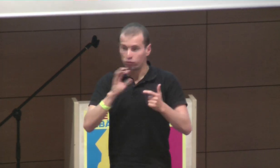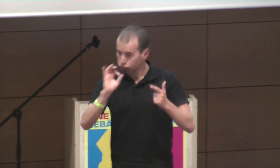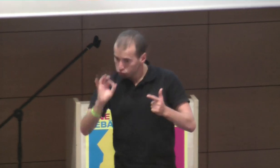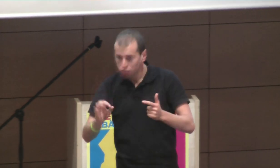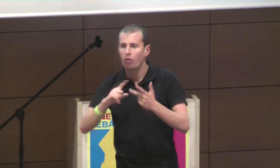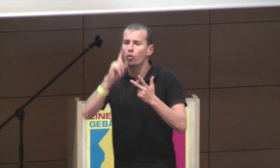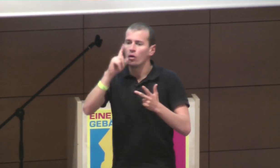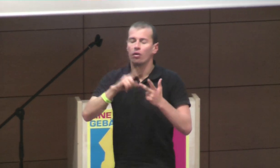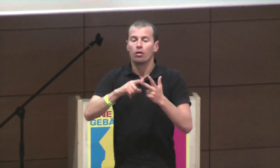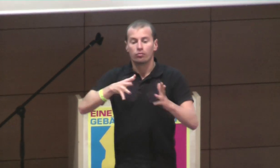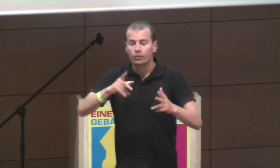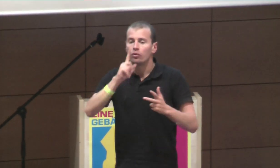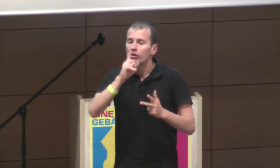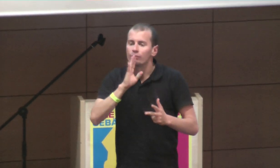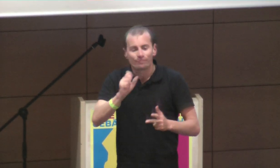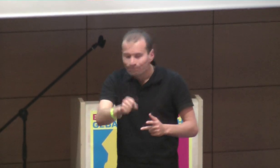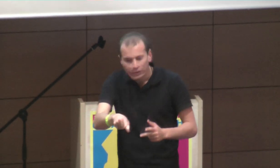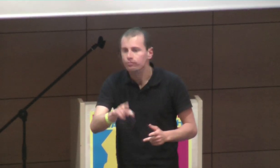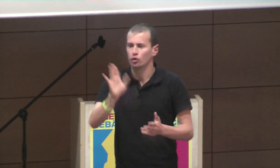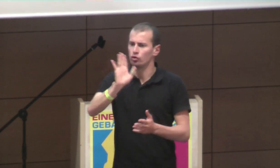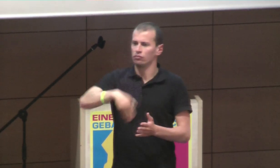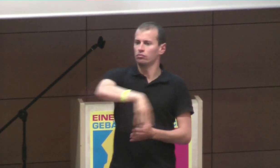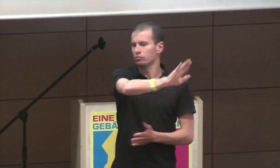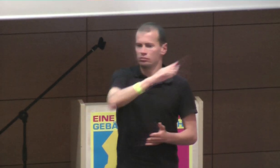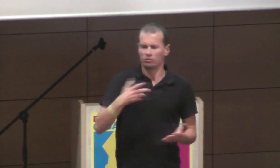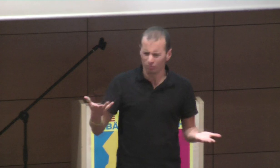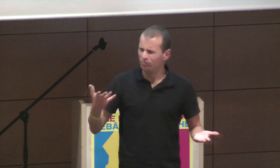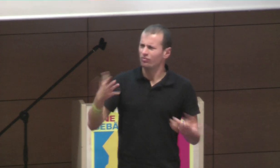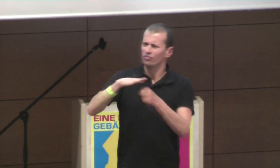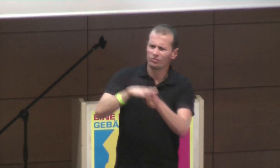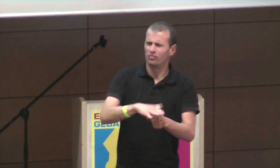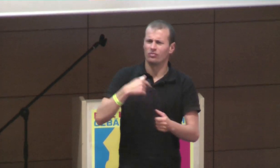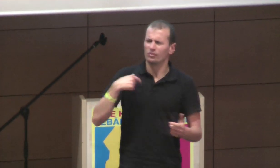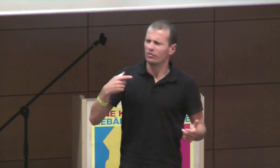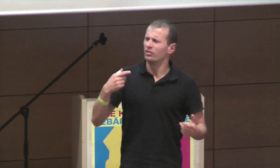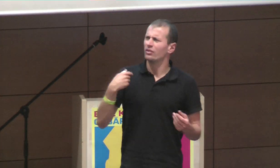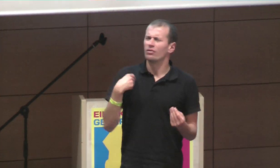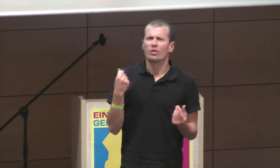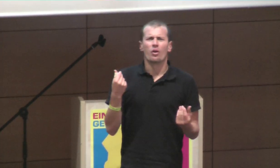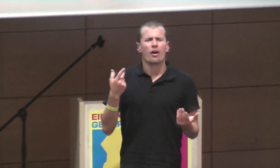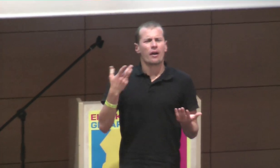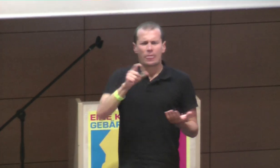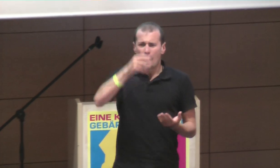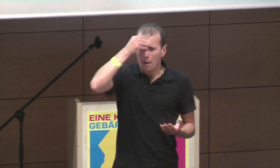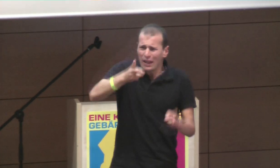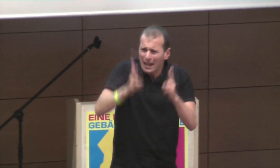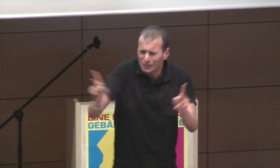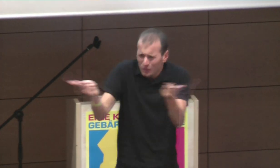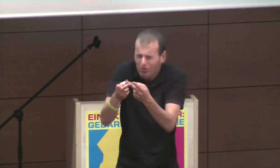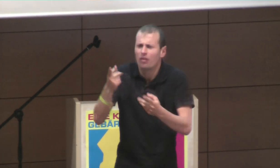intelligente Gerätkeiten, das, ähm, du kriegst halt gut, ja, du wärnspare, okay, aber, kann man nicht sprechen in Deutsch, und das ist schlecht, einfach zu wieder gehen. Also dann können wir auch nicht Abitur machen.